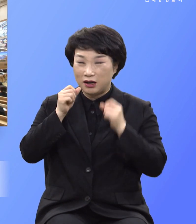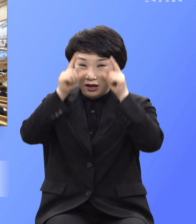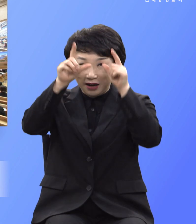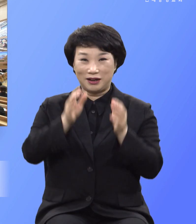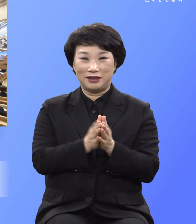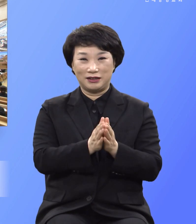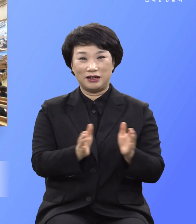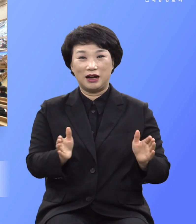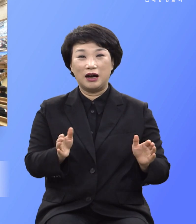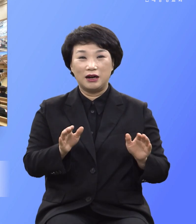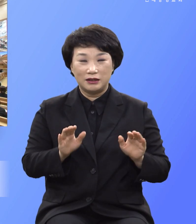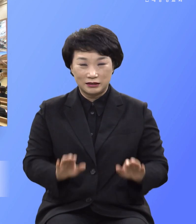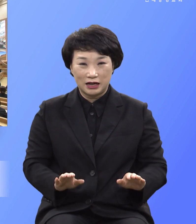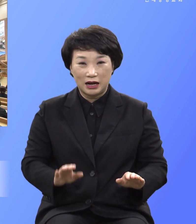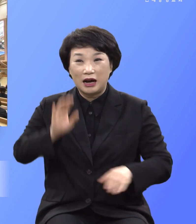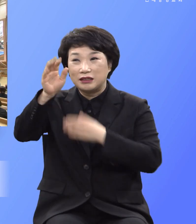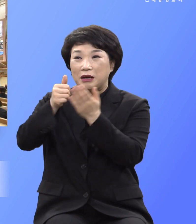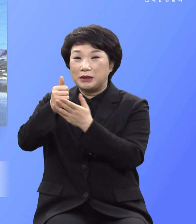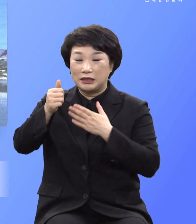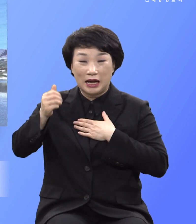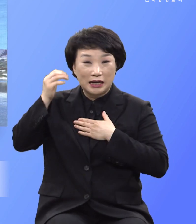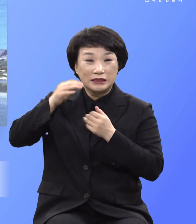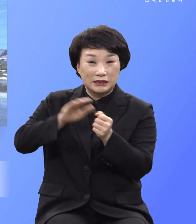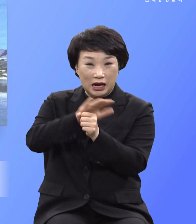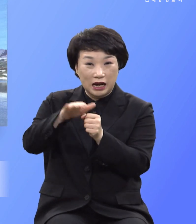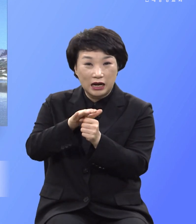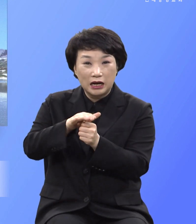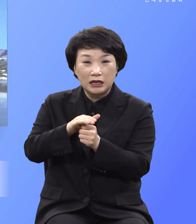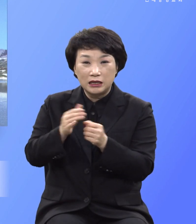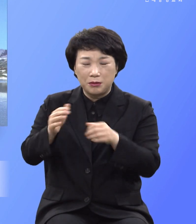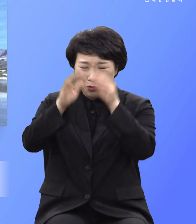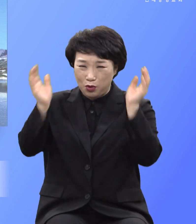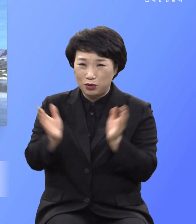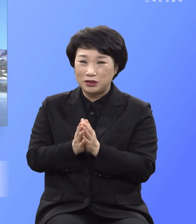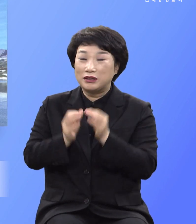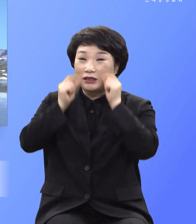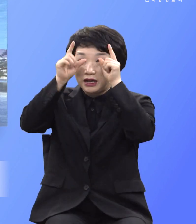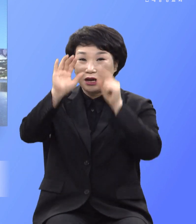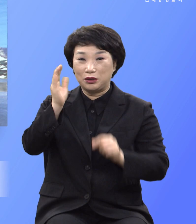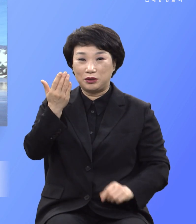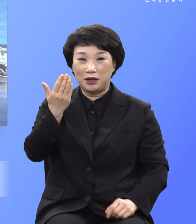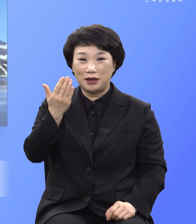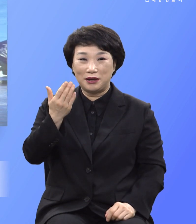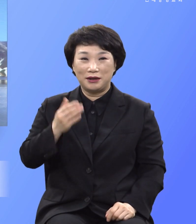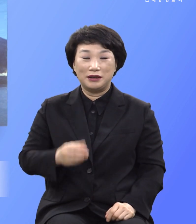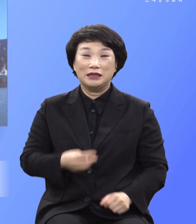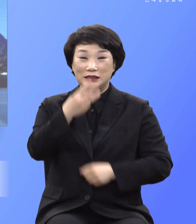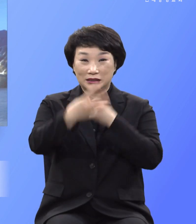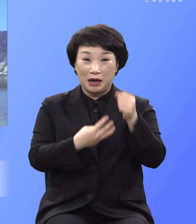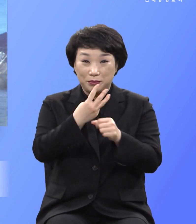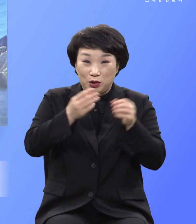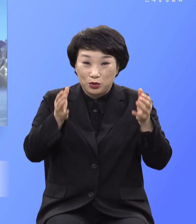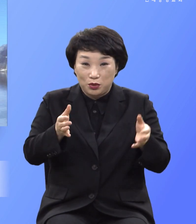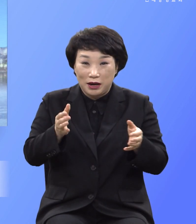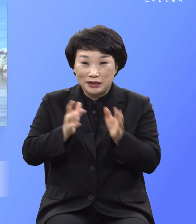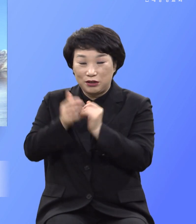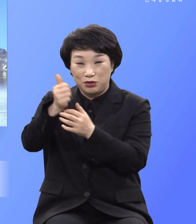하나님이 날 사랑하신 사정을 알았다 이 말이고 3년 동안 따라다녔으나